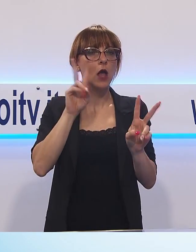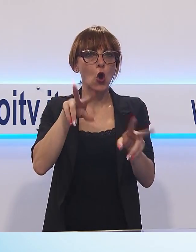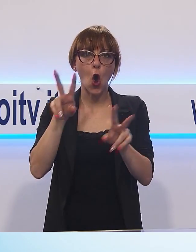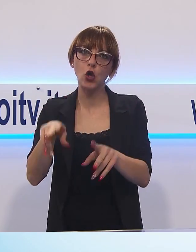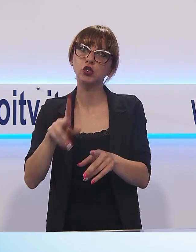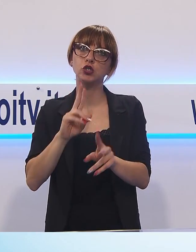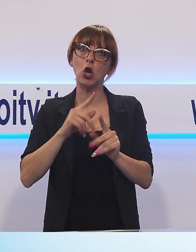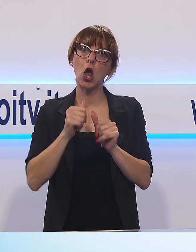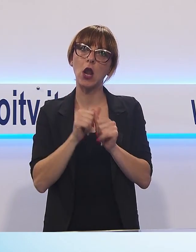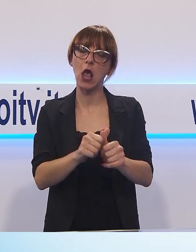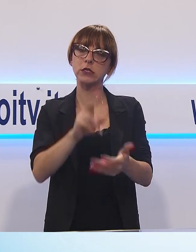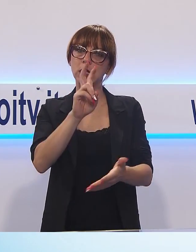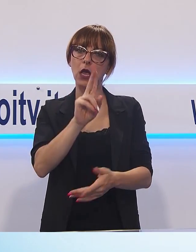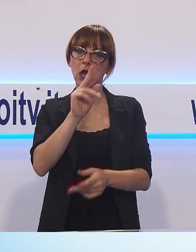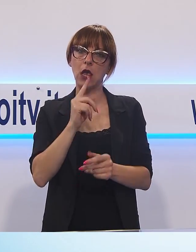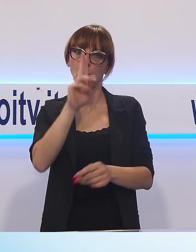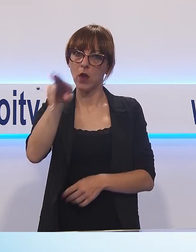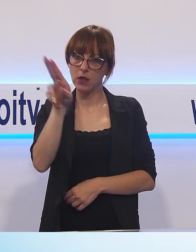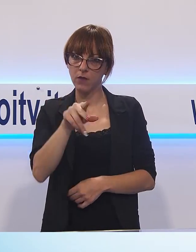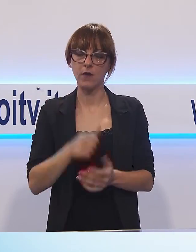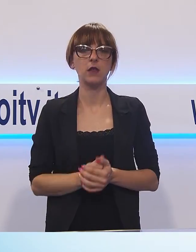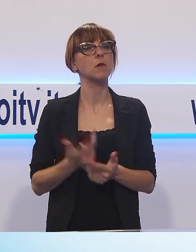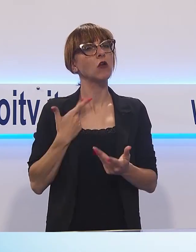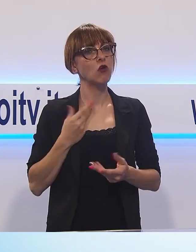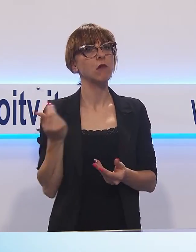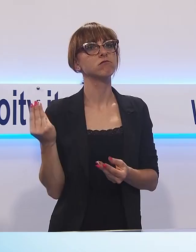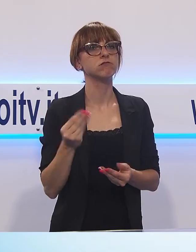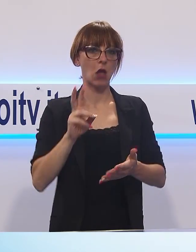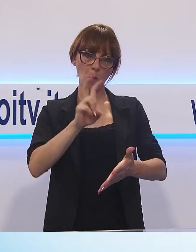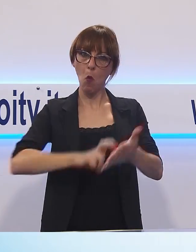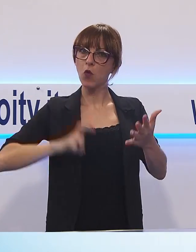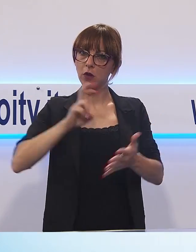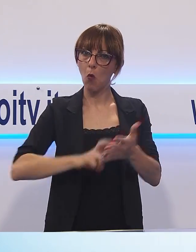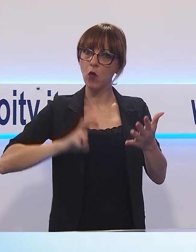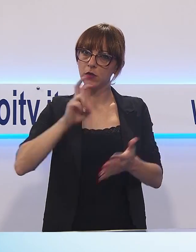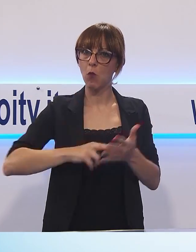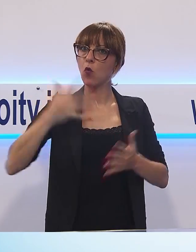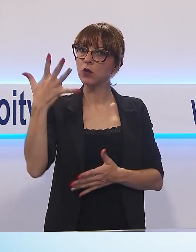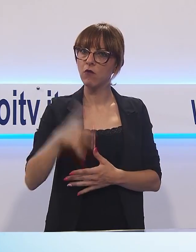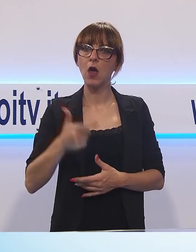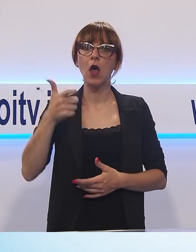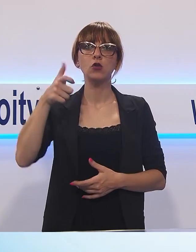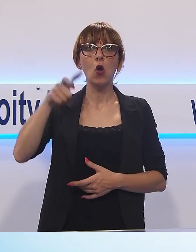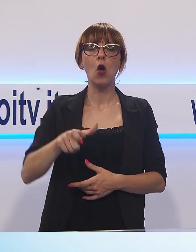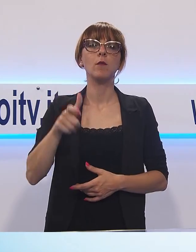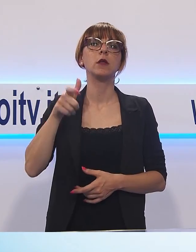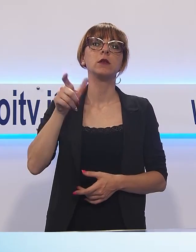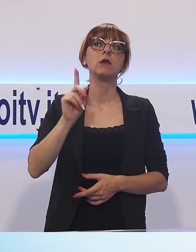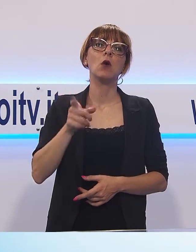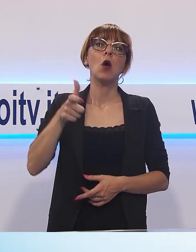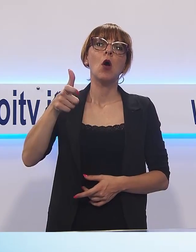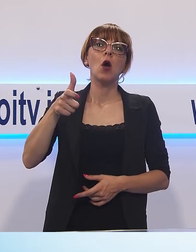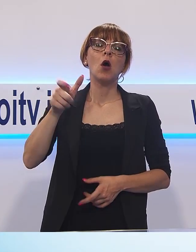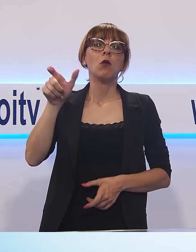divieti. E le multe arrivano soprattutto per il mancato rispetto dei divieti di svolta su Via di Tiglio, in parte perché, per abitudine,